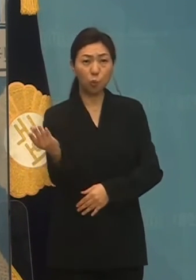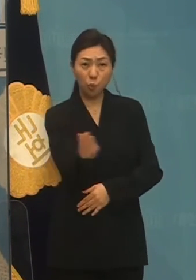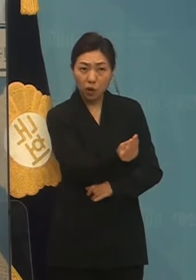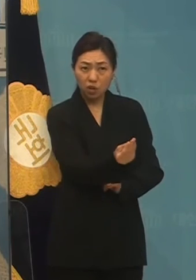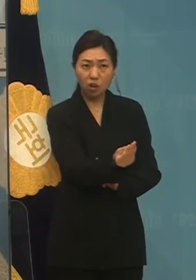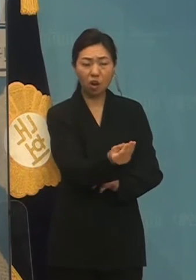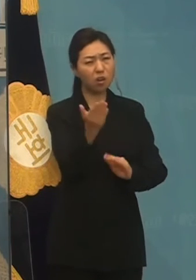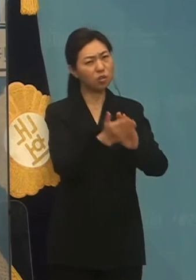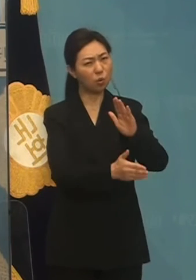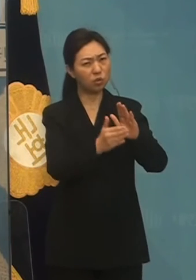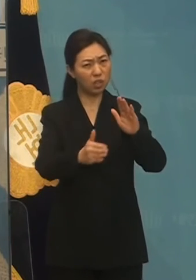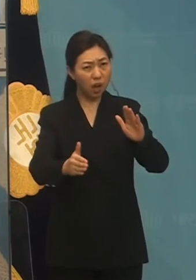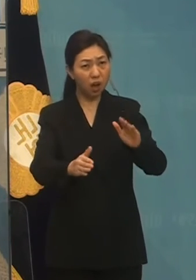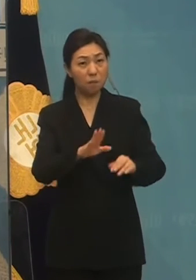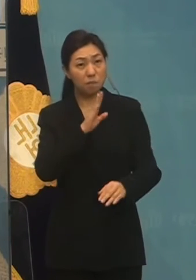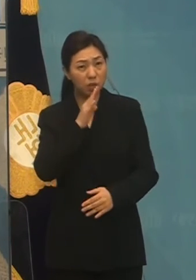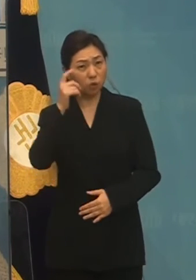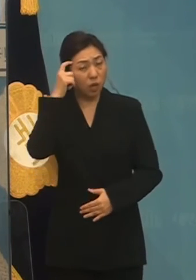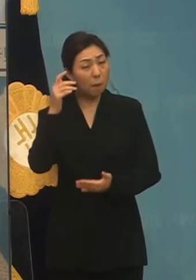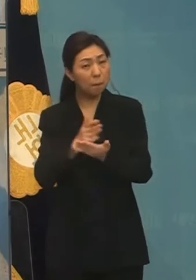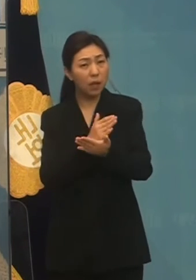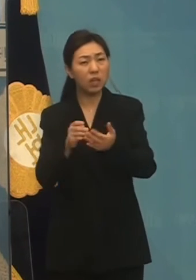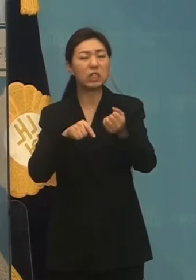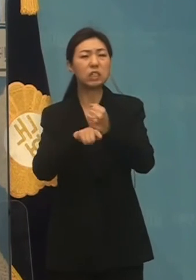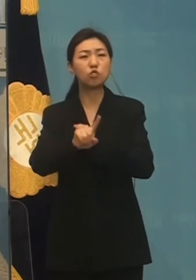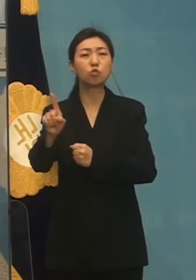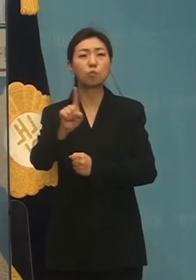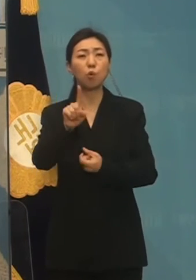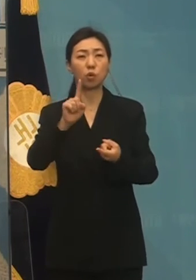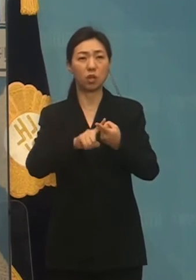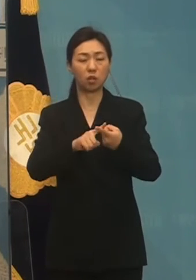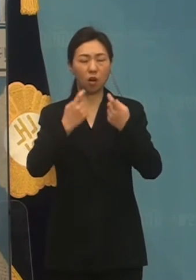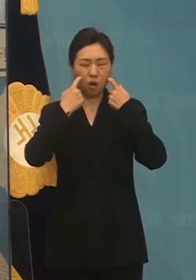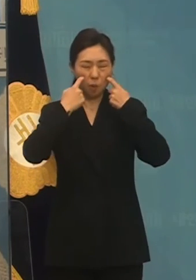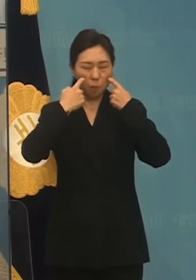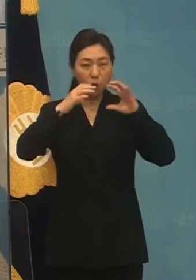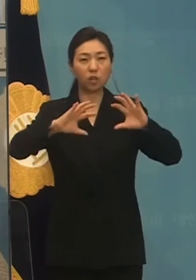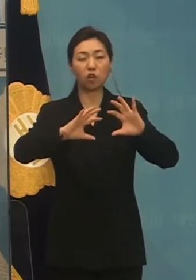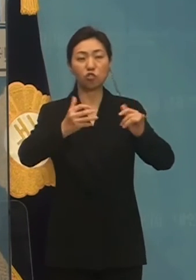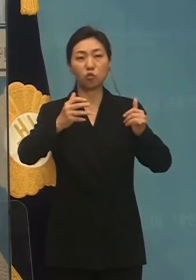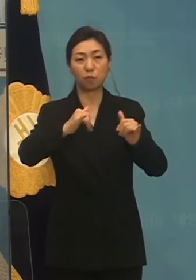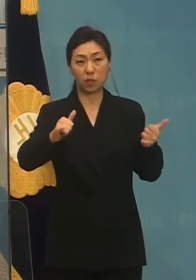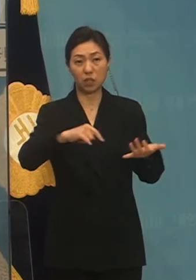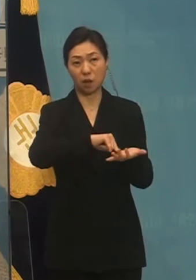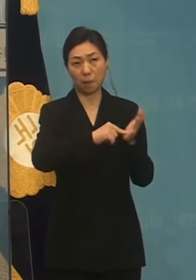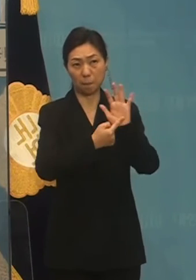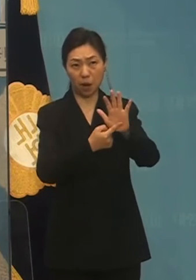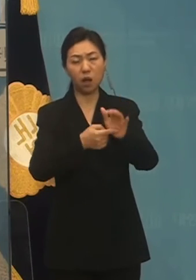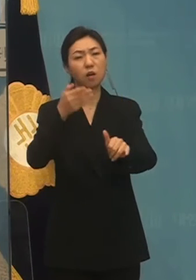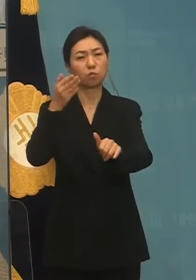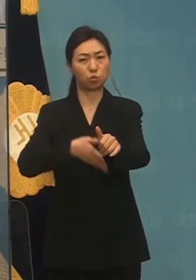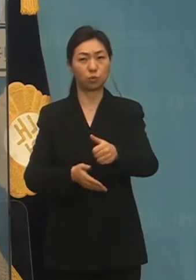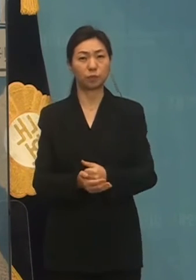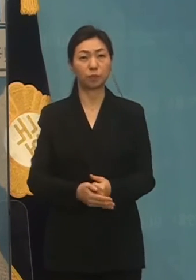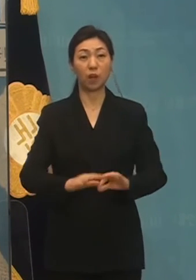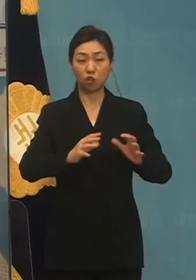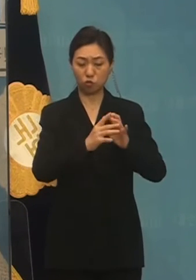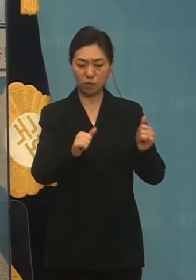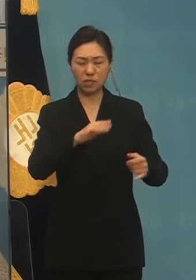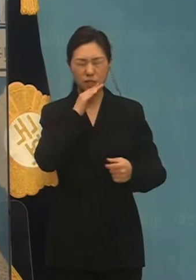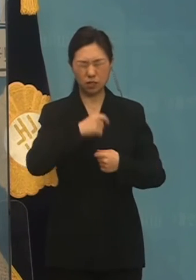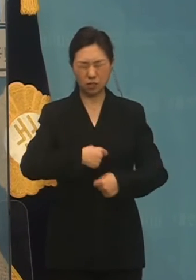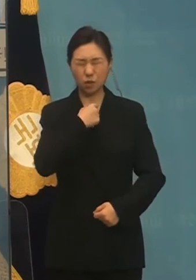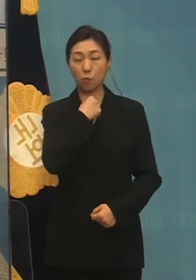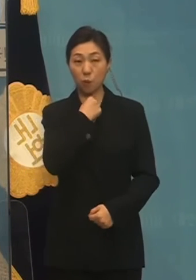판단하였는지 국민들한테 직접 밝혀주시기 바랍니다. 우리 국민의원 진실을 원하고 있습니다. 지금